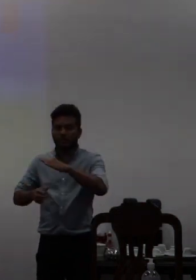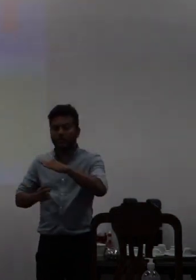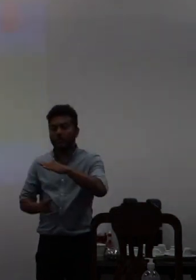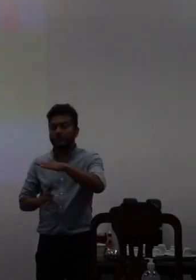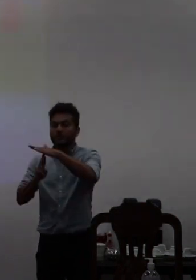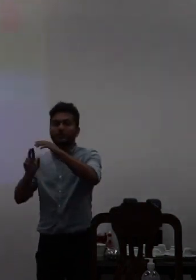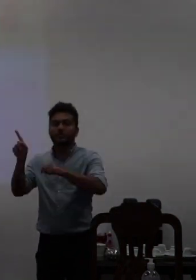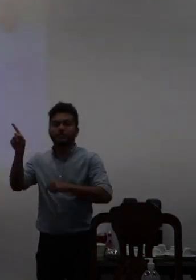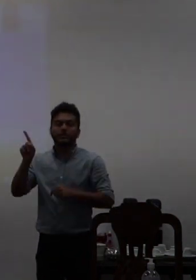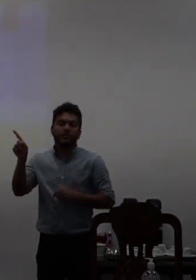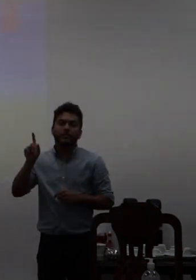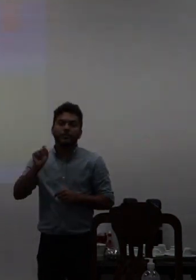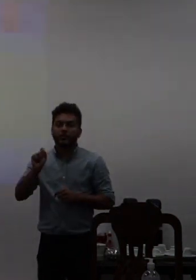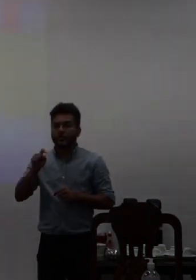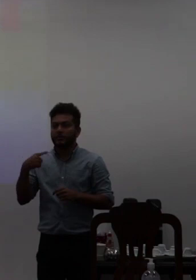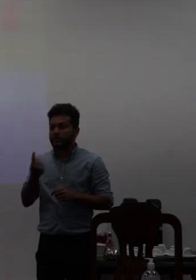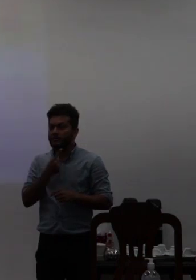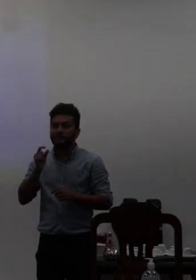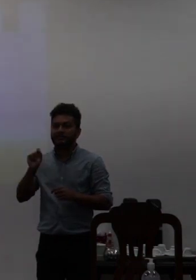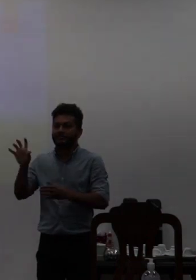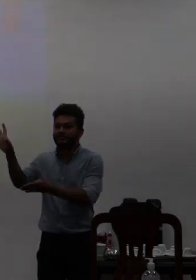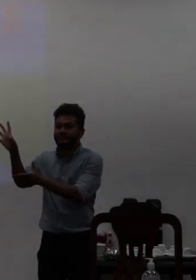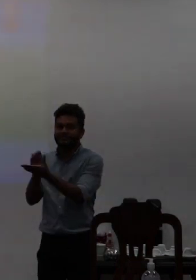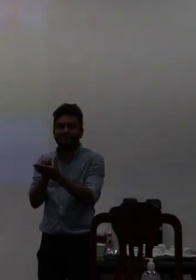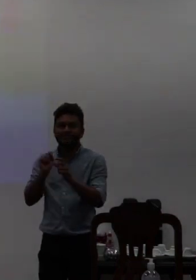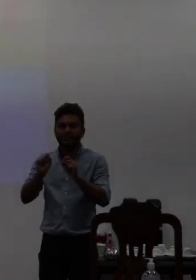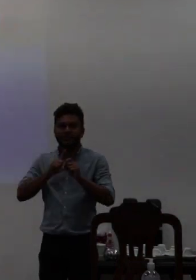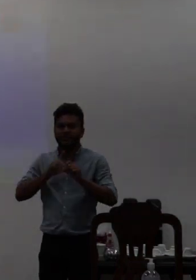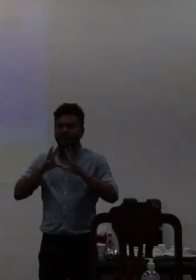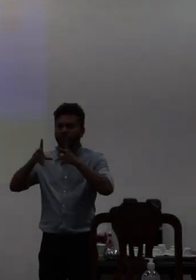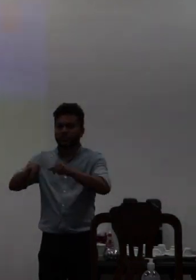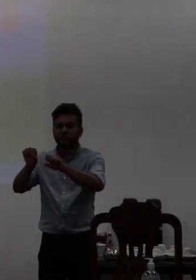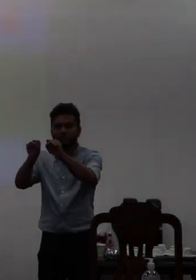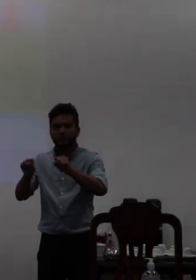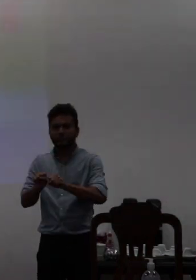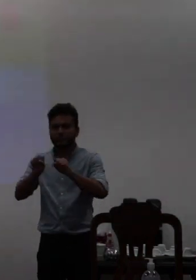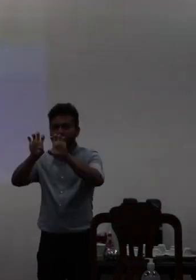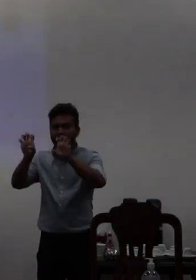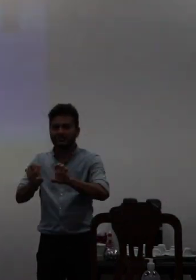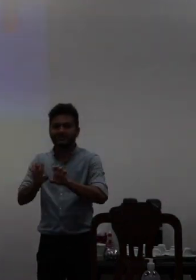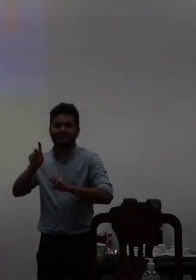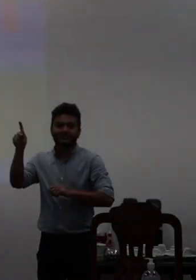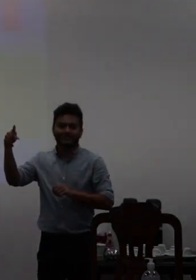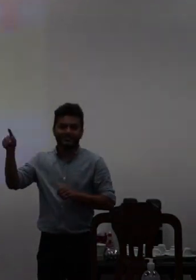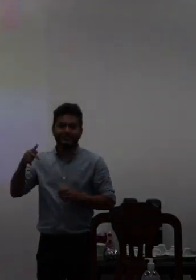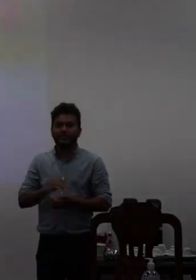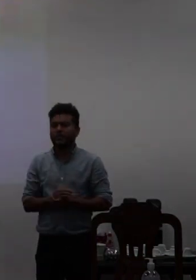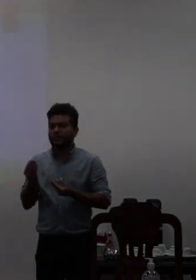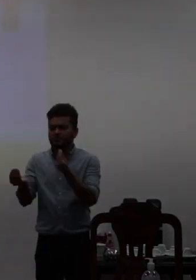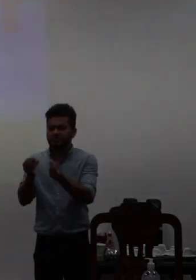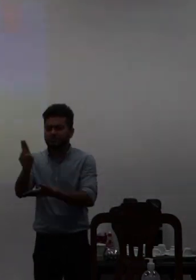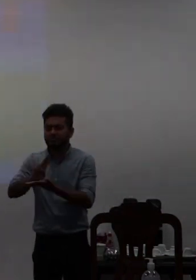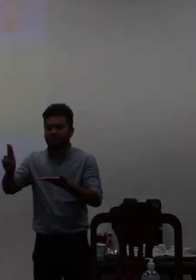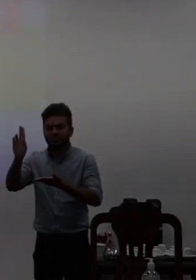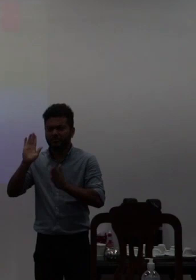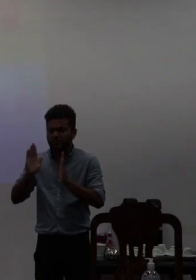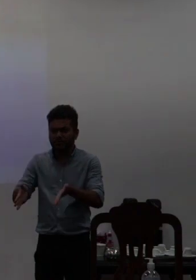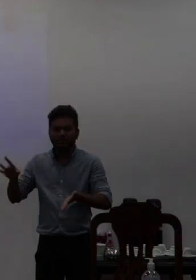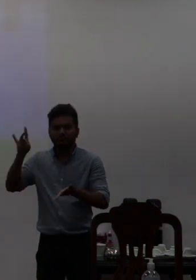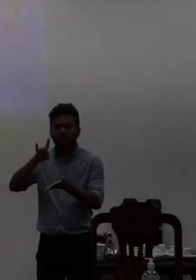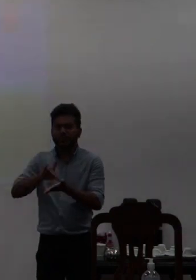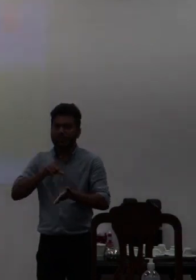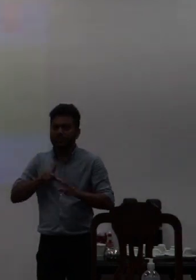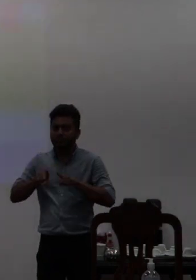Federal do Rio Grande do Norte todos os sistemas estruturantes da universidade e aí por conta já que é uma universidade consolidada uma universidade